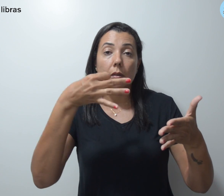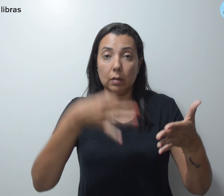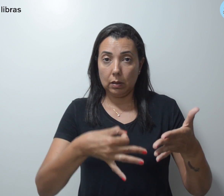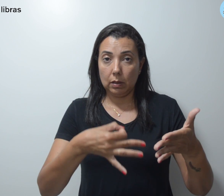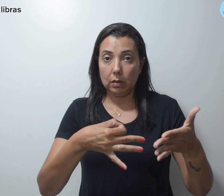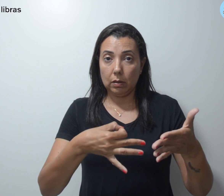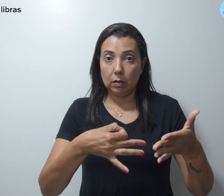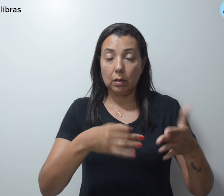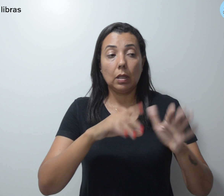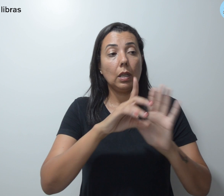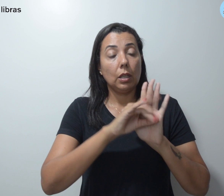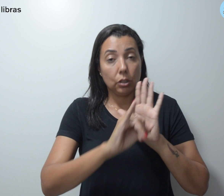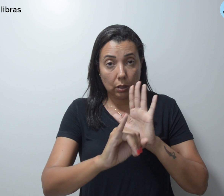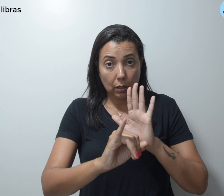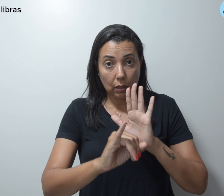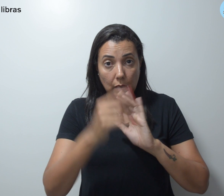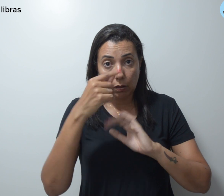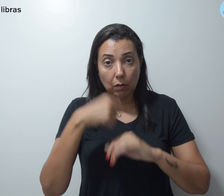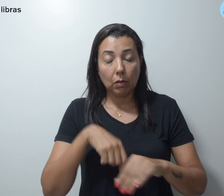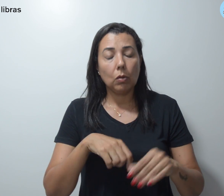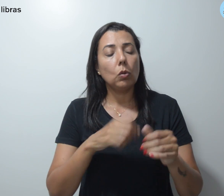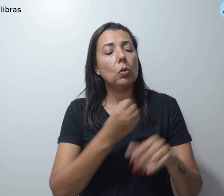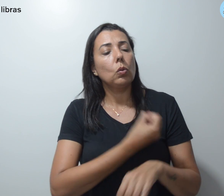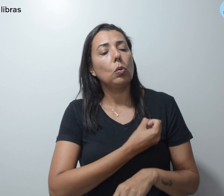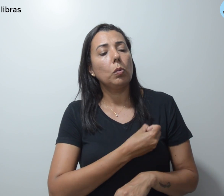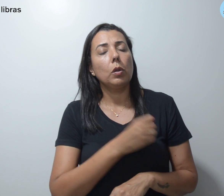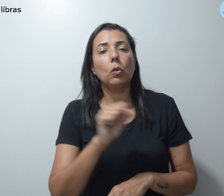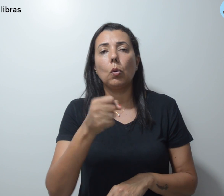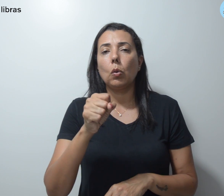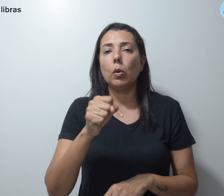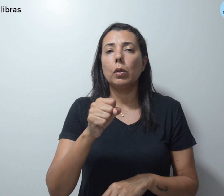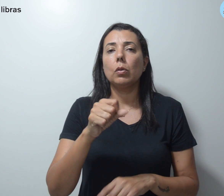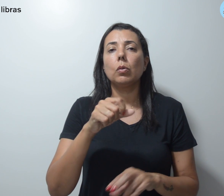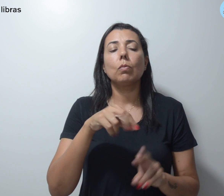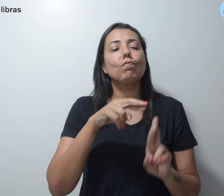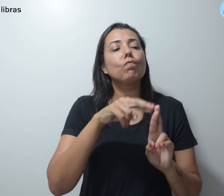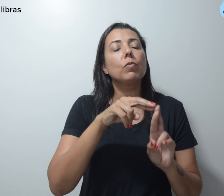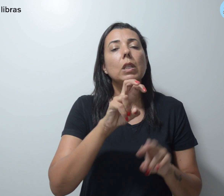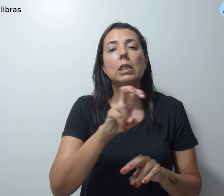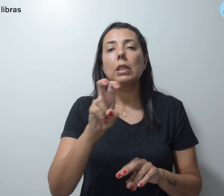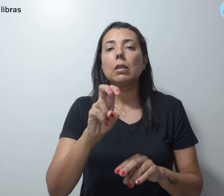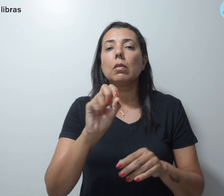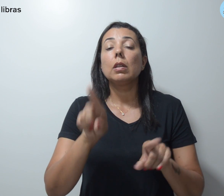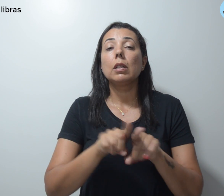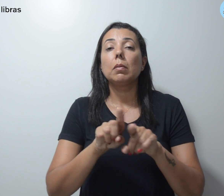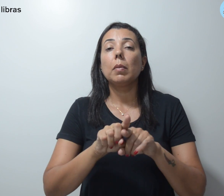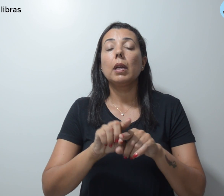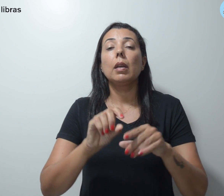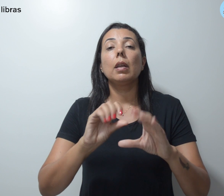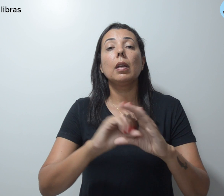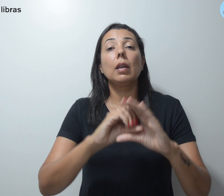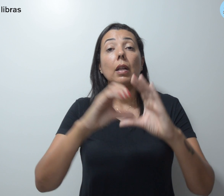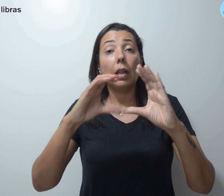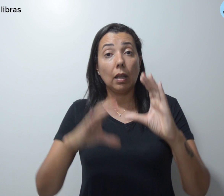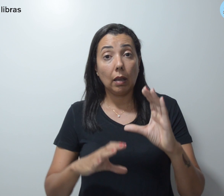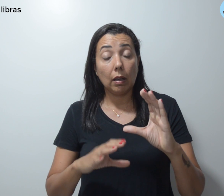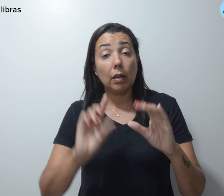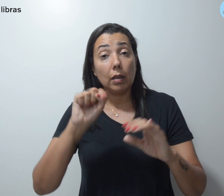Edital, página 8, item 5 e classificação. Depois disso, a